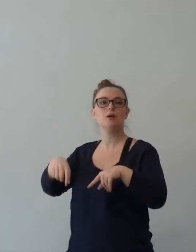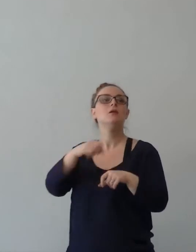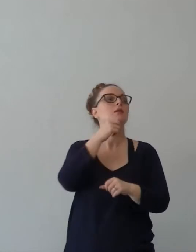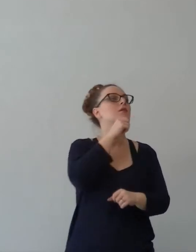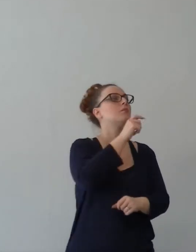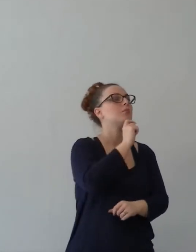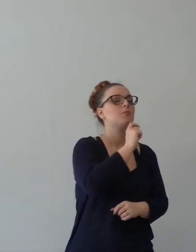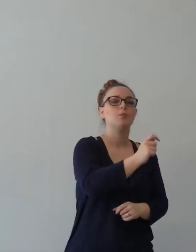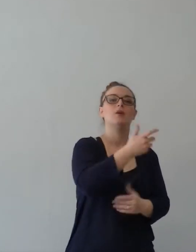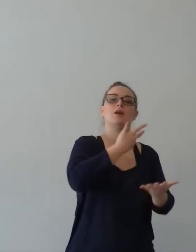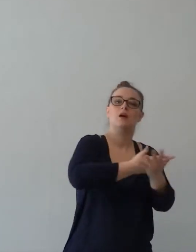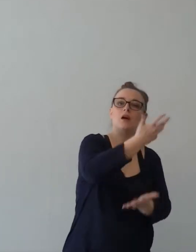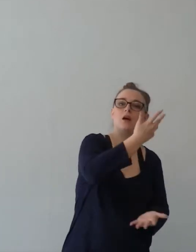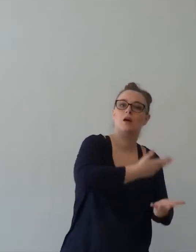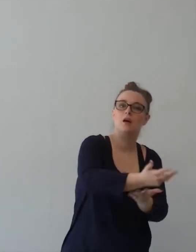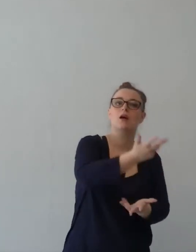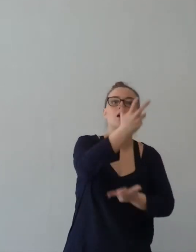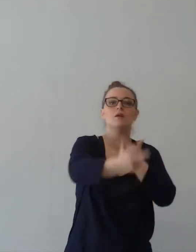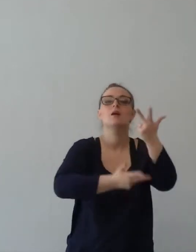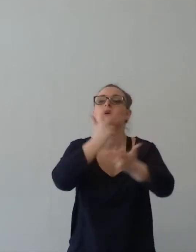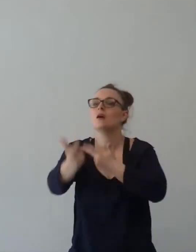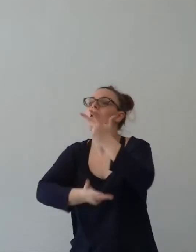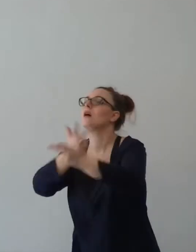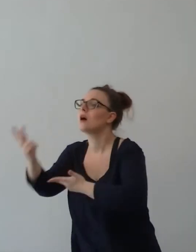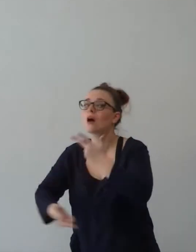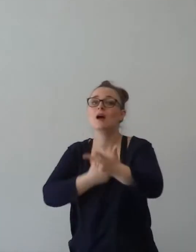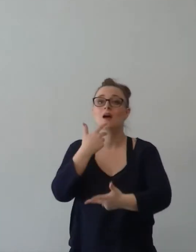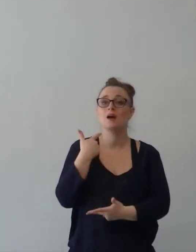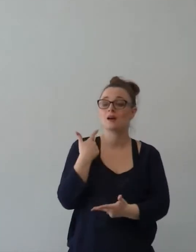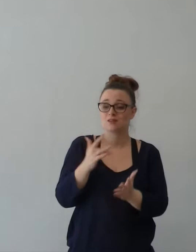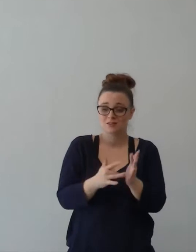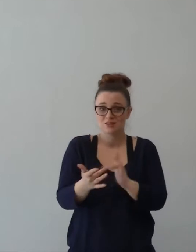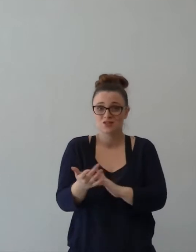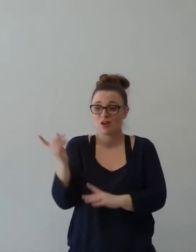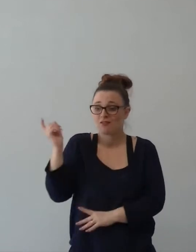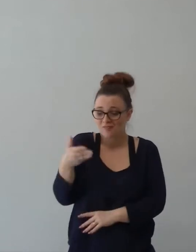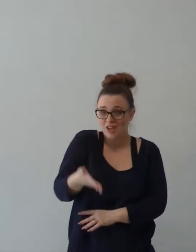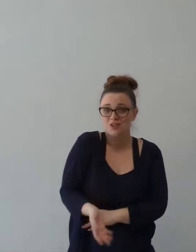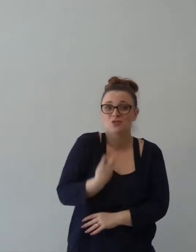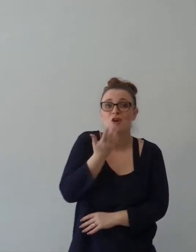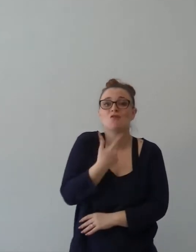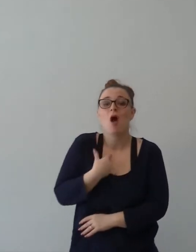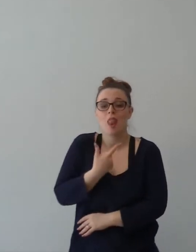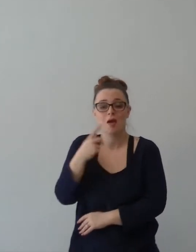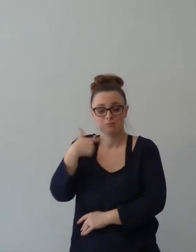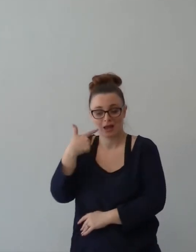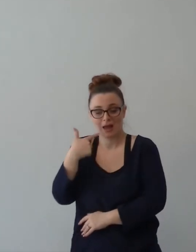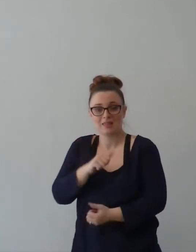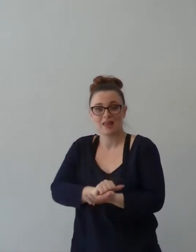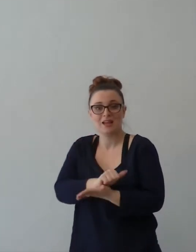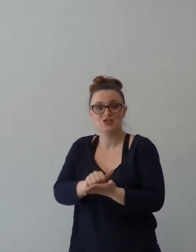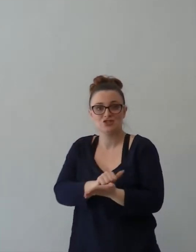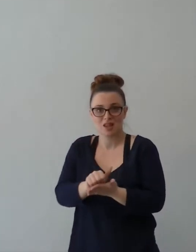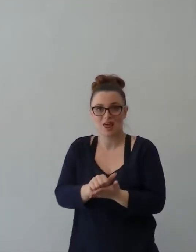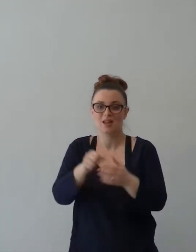per morire per i miei peccati. La vera gioia è annunciare questo al mondo. Dire, guarda, ti do